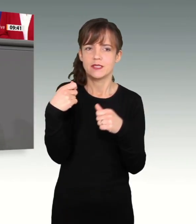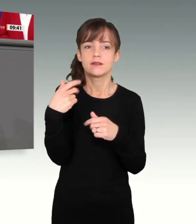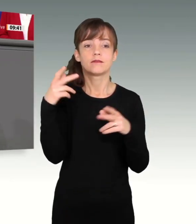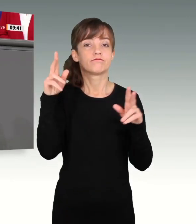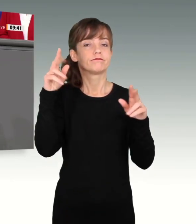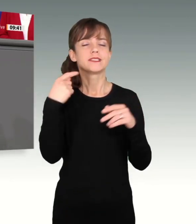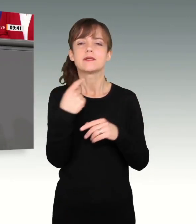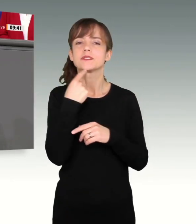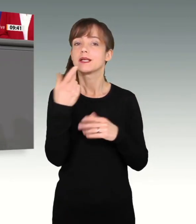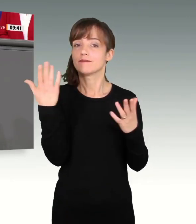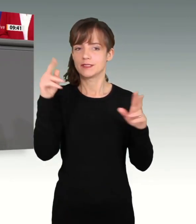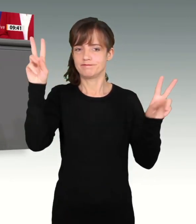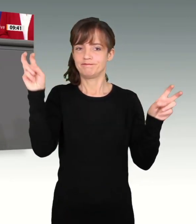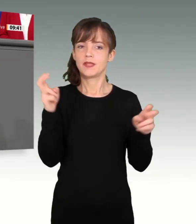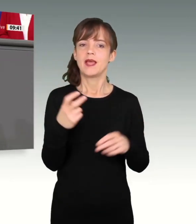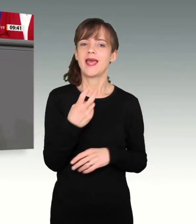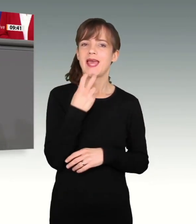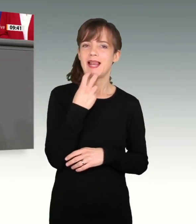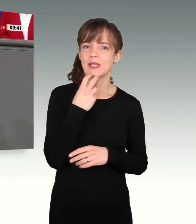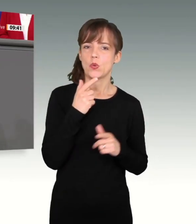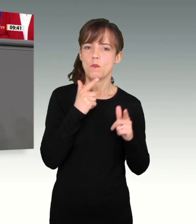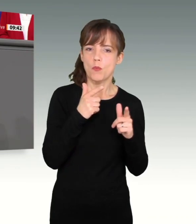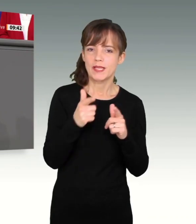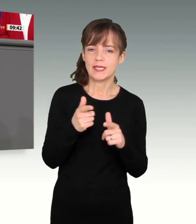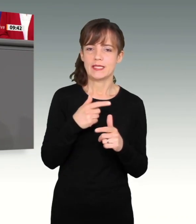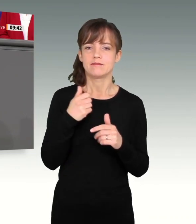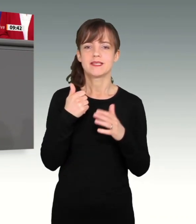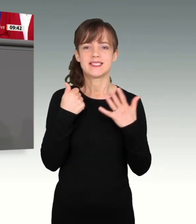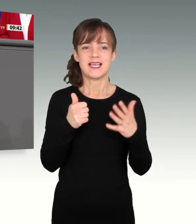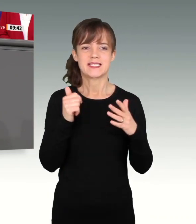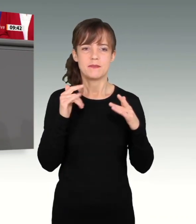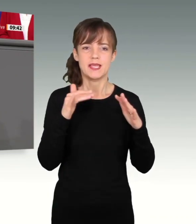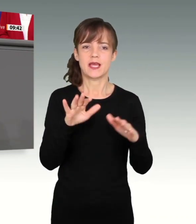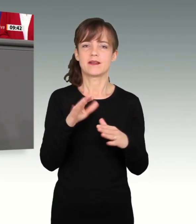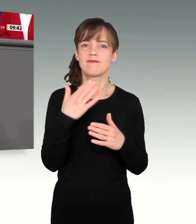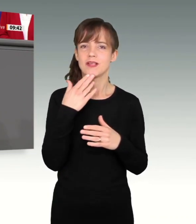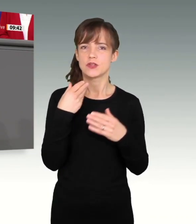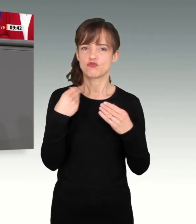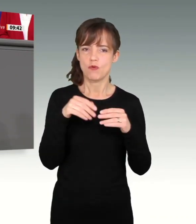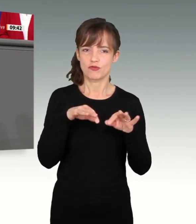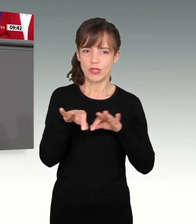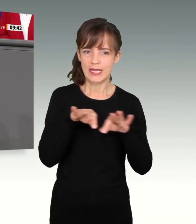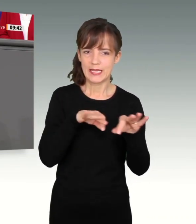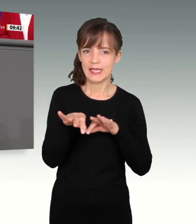6 Milliarden, Wasserstoffstrategie 9 Milliarden Euro, energetische Gebäude sind hier um 2 Milliarden Euro. Und er sagte, das sind